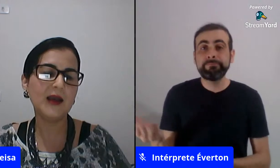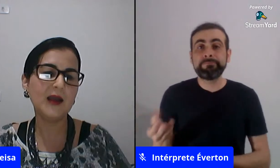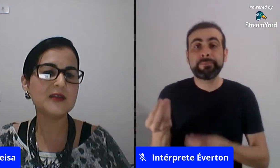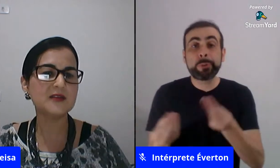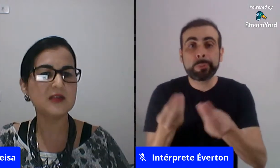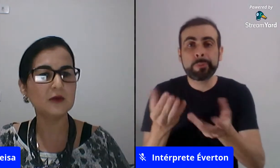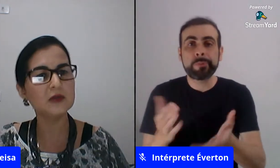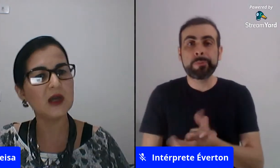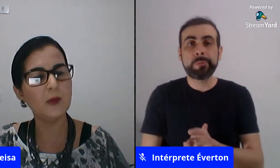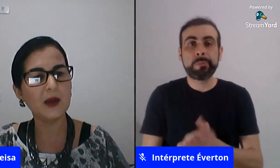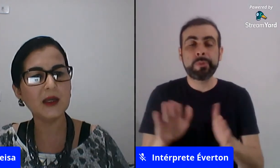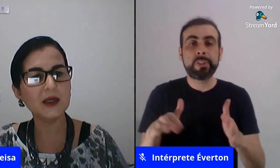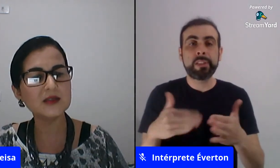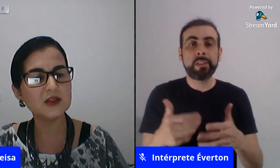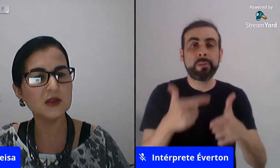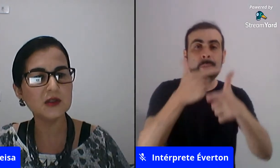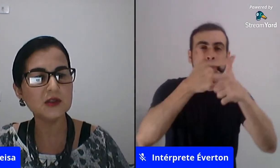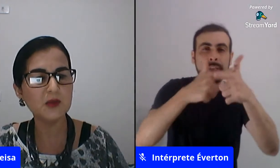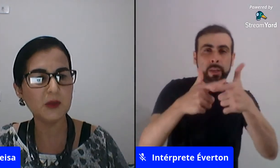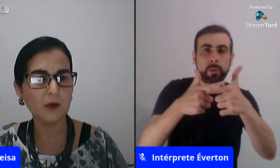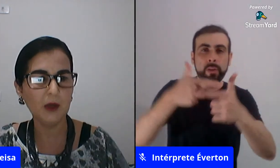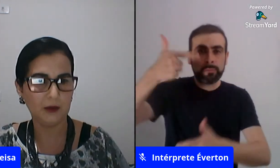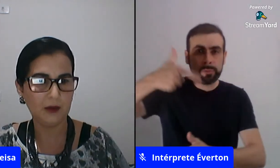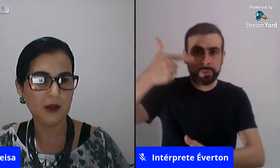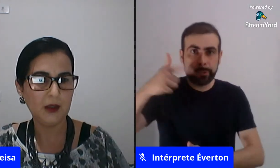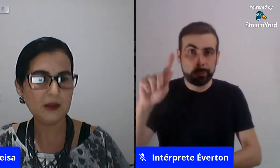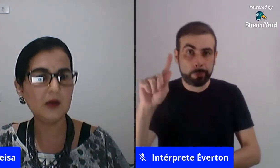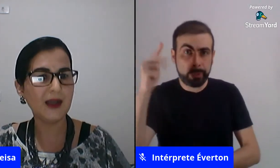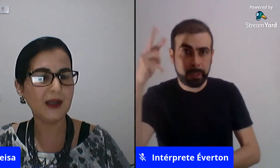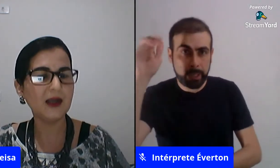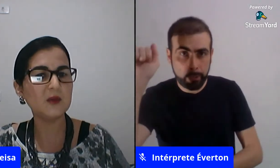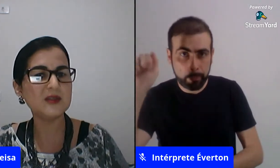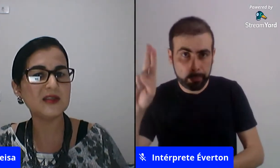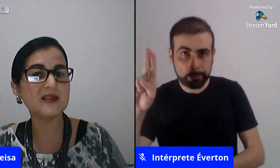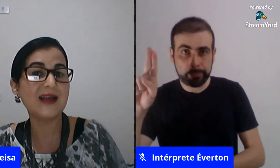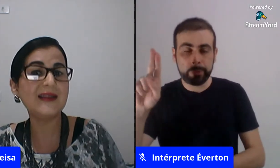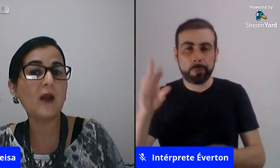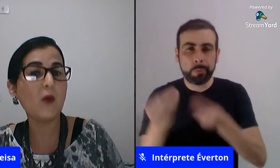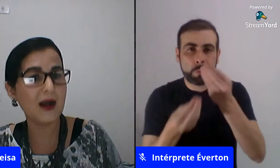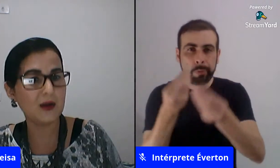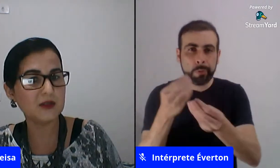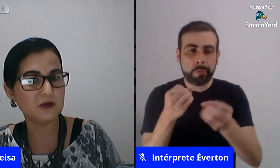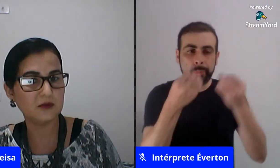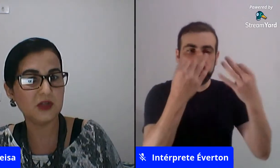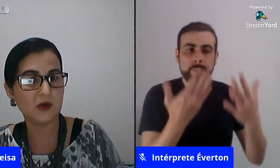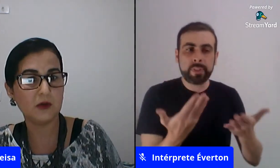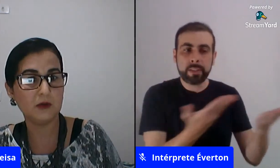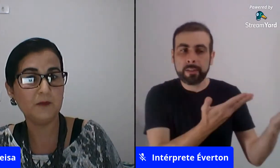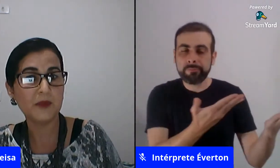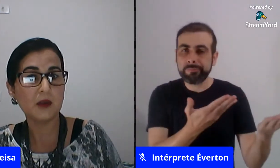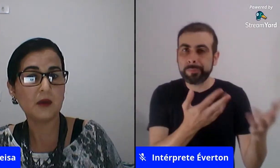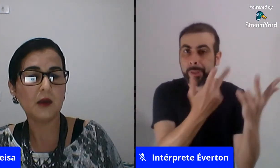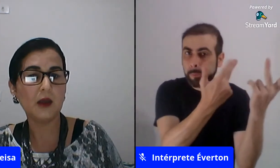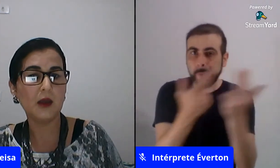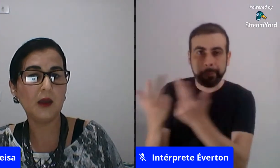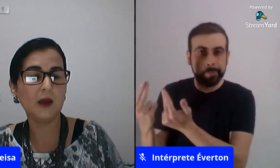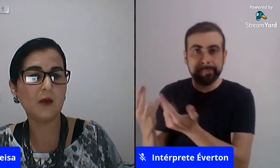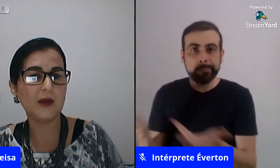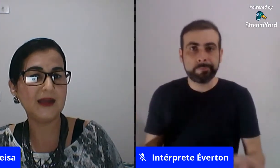ensinar a equação de segundo grau com uma criança de primeiro ano então é claro que precisa adequar o assunto de acordo